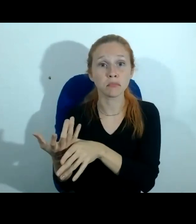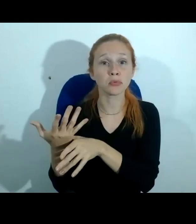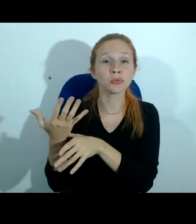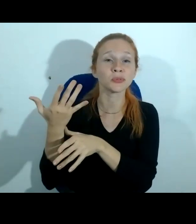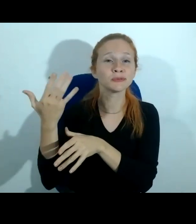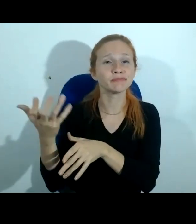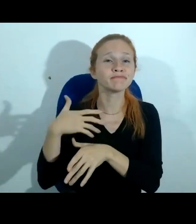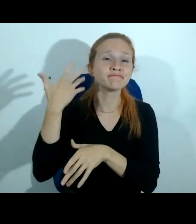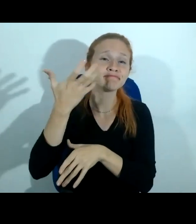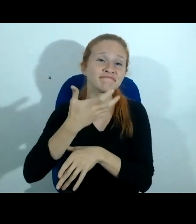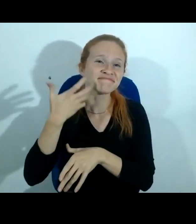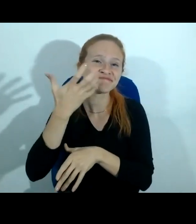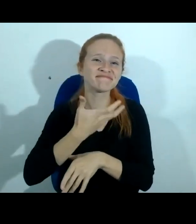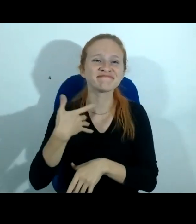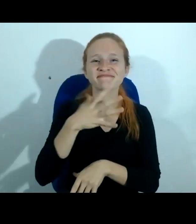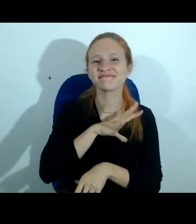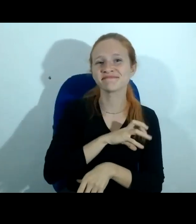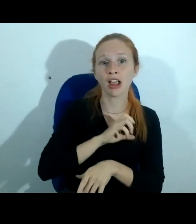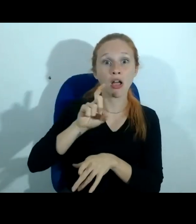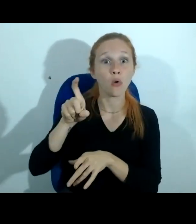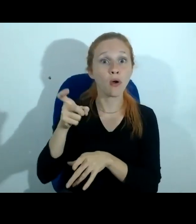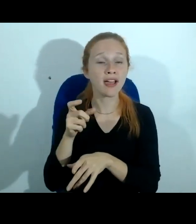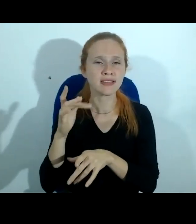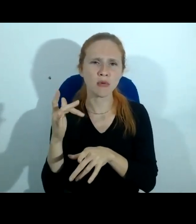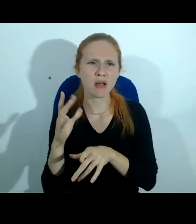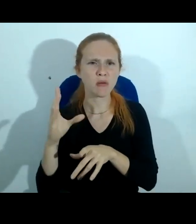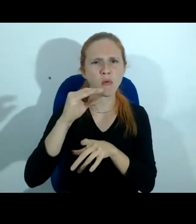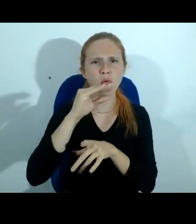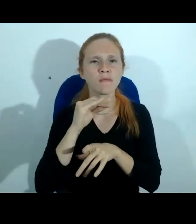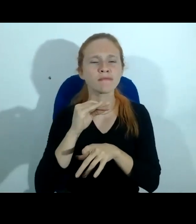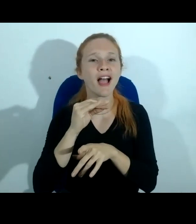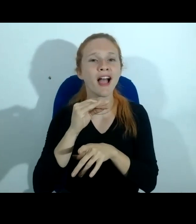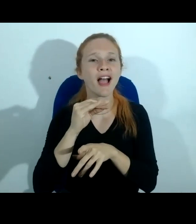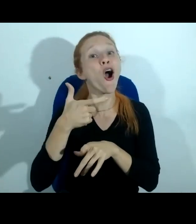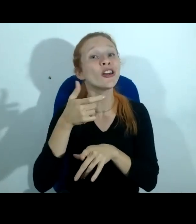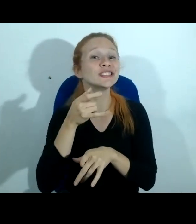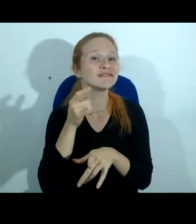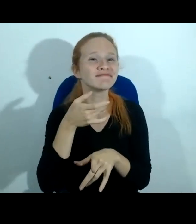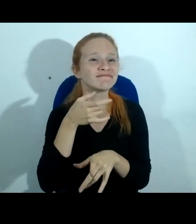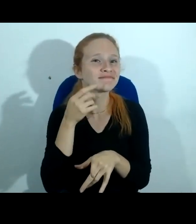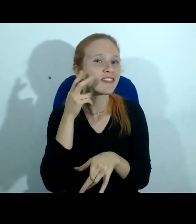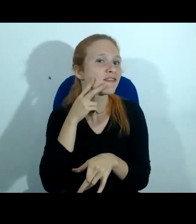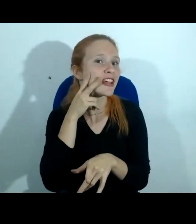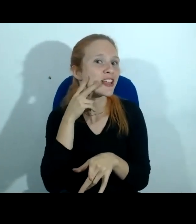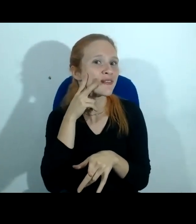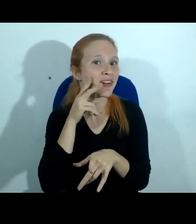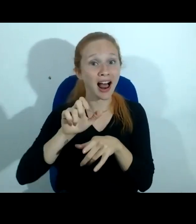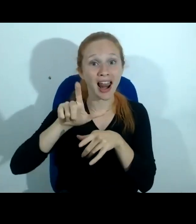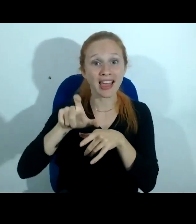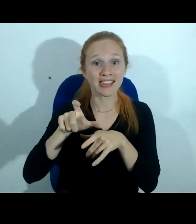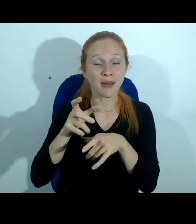ambiente uma música romântica esse ex-namorado ele fala onde eu posso pegar o vinho então a voz dele foi gravada